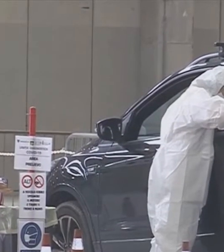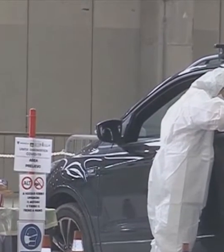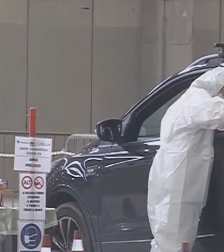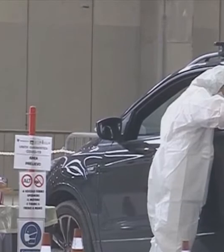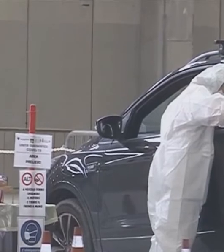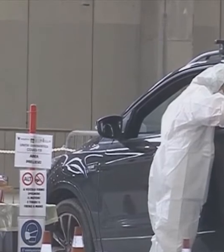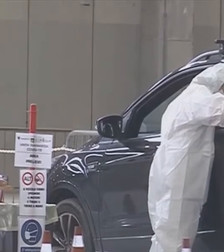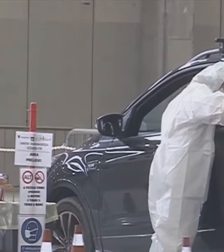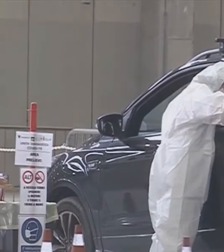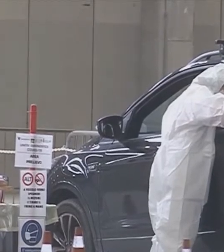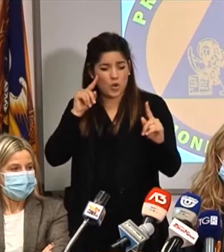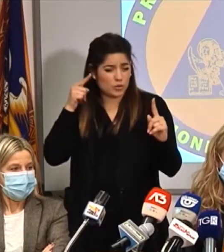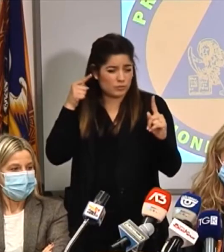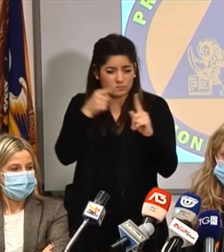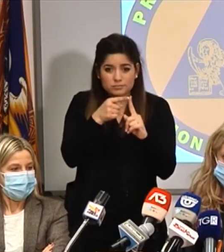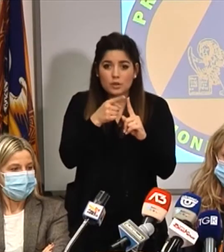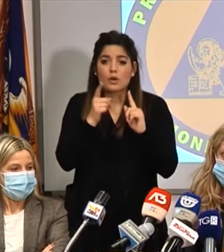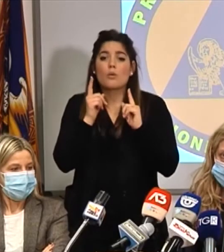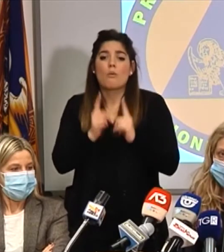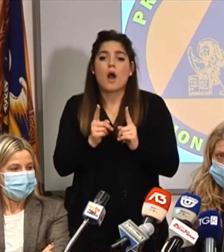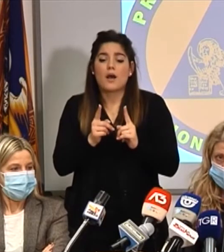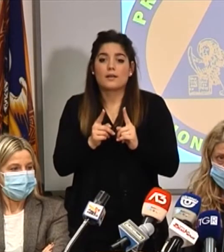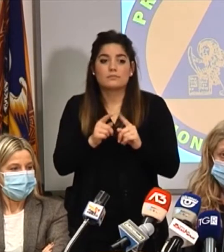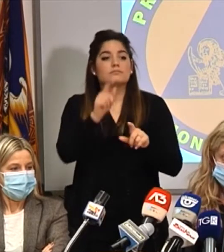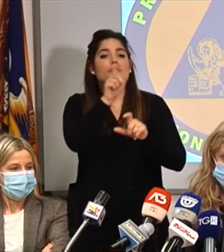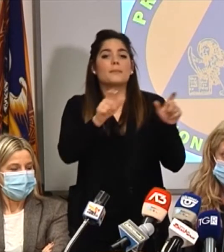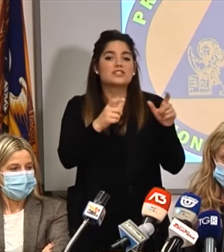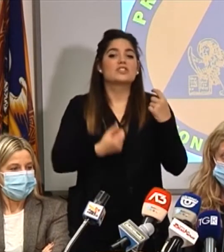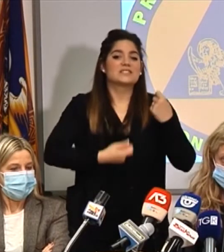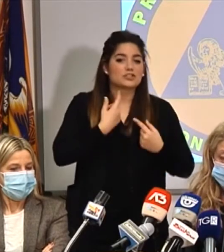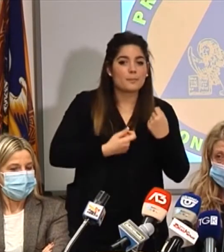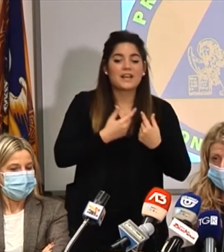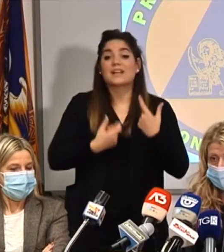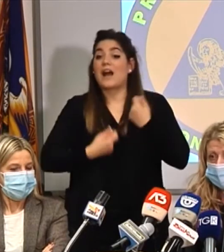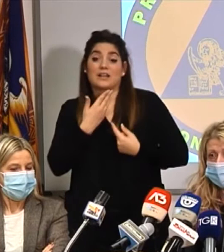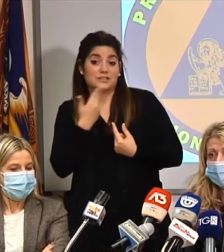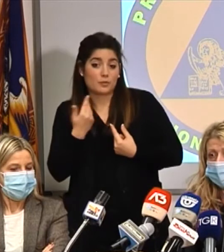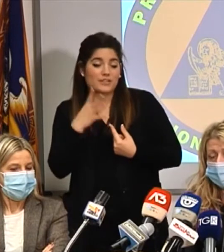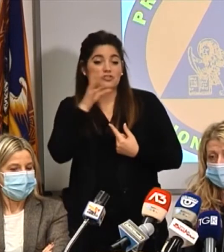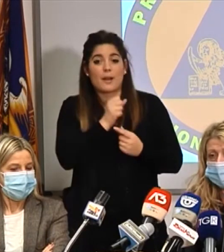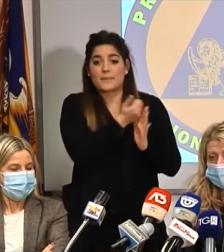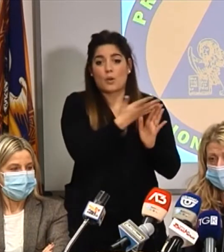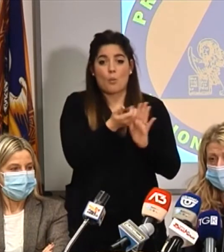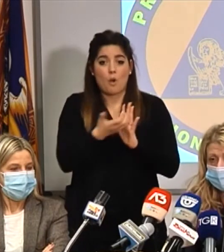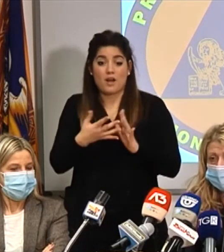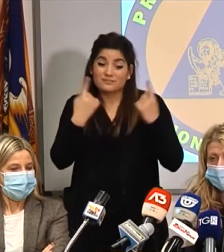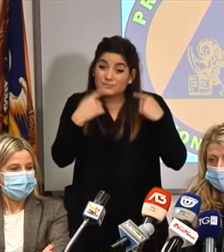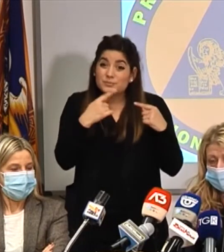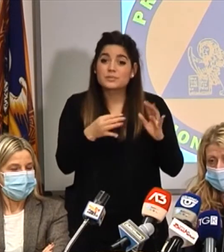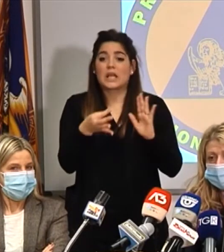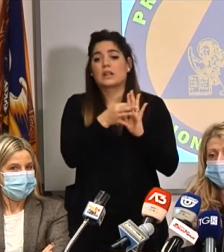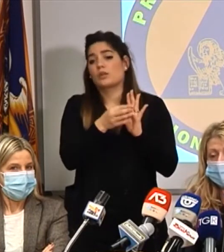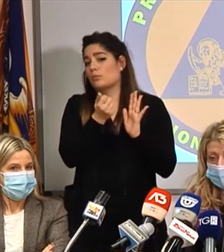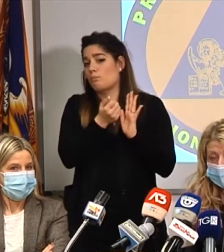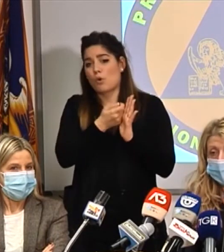anche fino a poco fa su quanti sono sintomatici e su quanti sono sintomatici perché quello insomma è un indicatore per noi molto